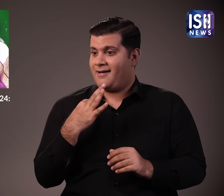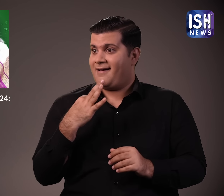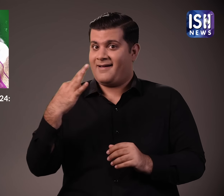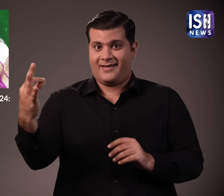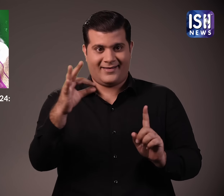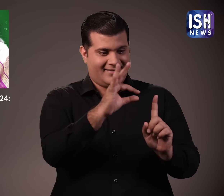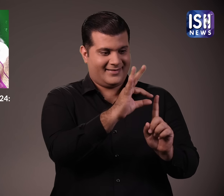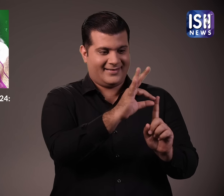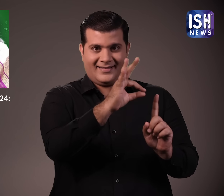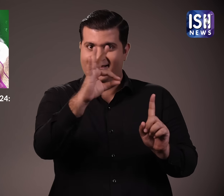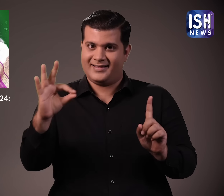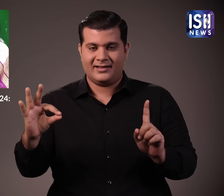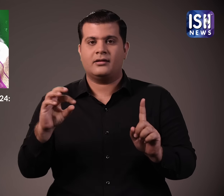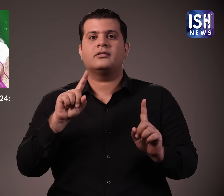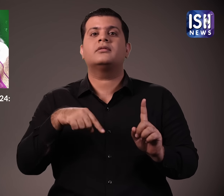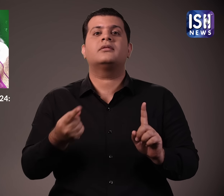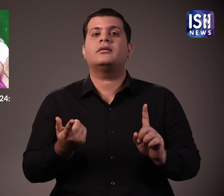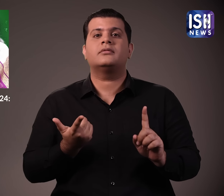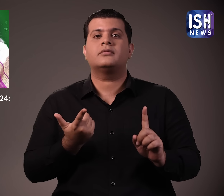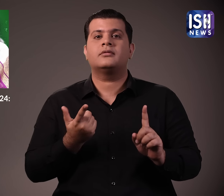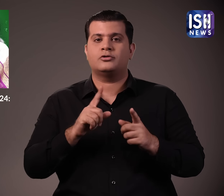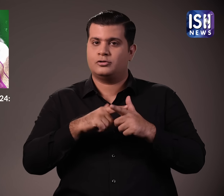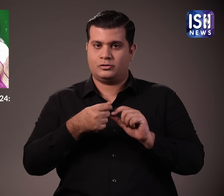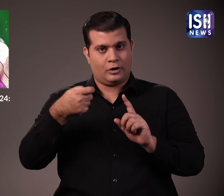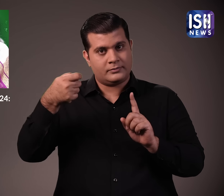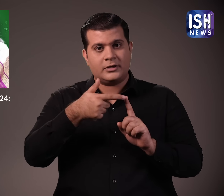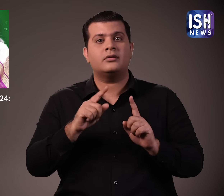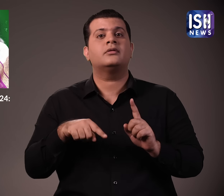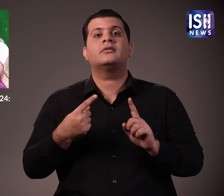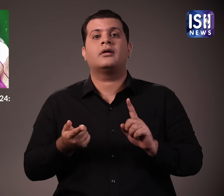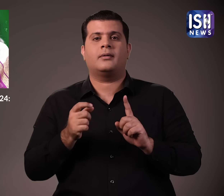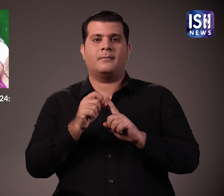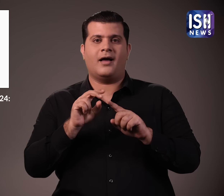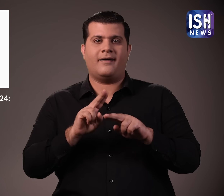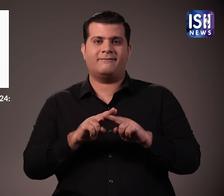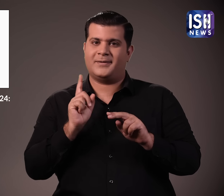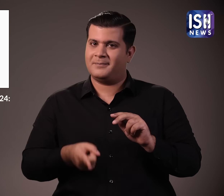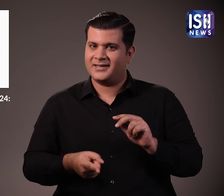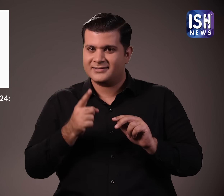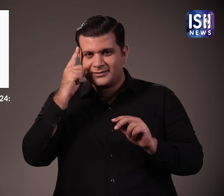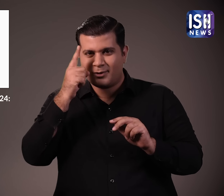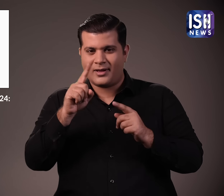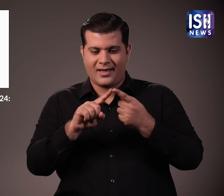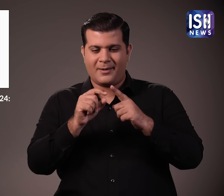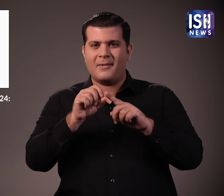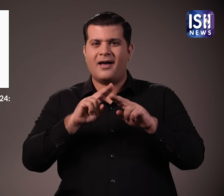एक बार करमचारियों को काम पर रखने के बाद उन्हें वेतन दिया जाता है और EPFO खाते के माध्यम से